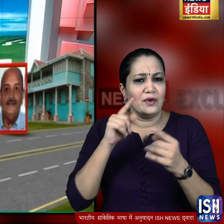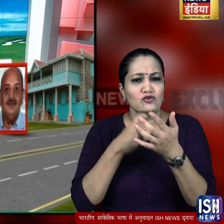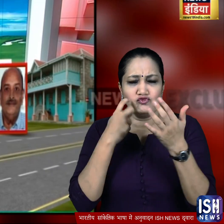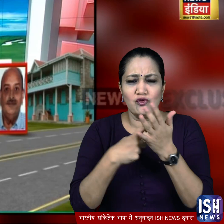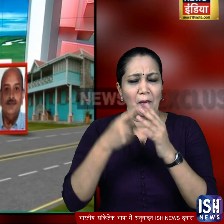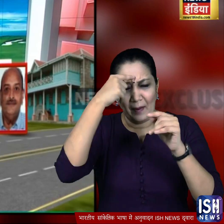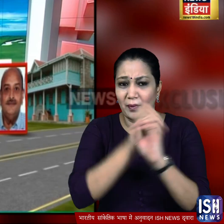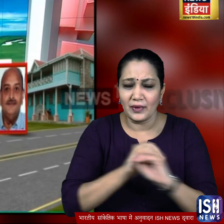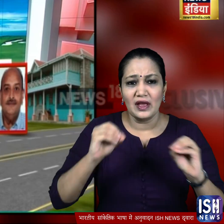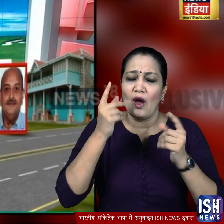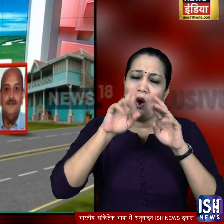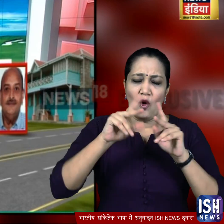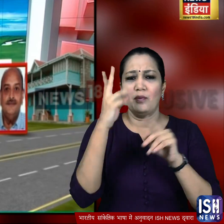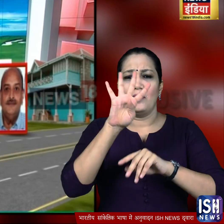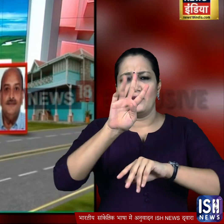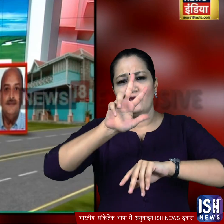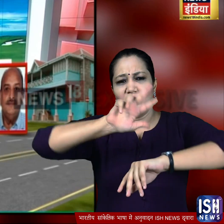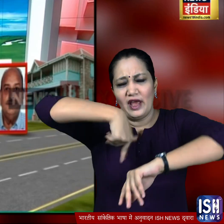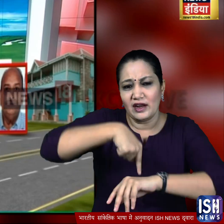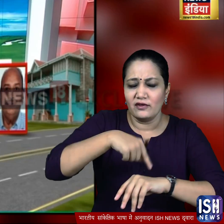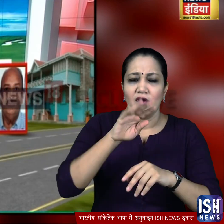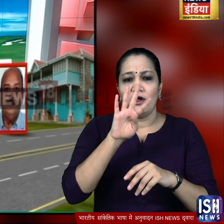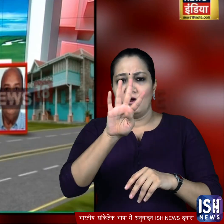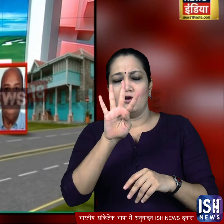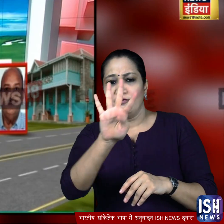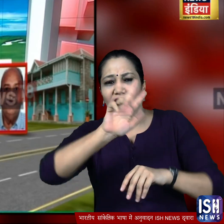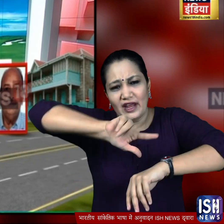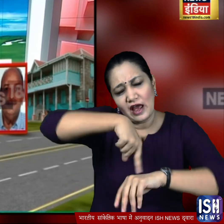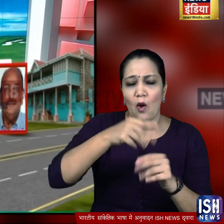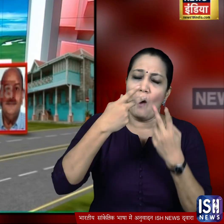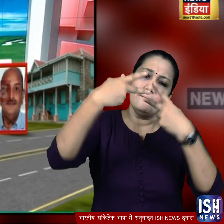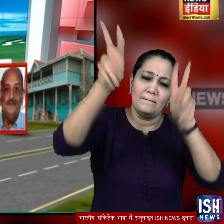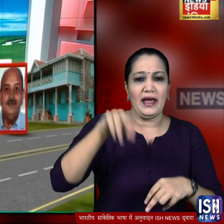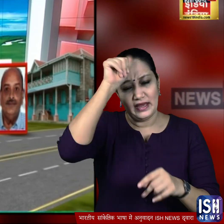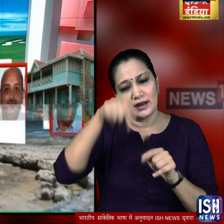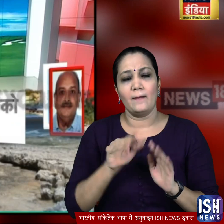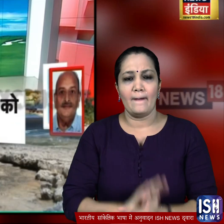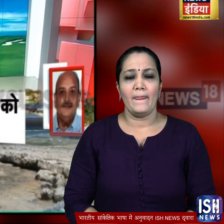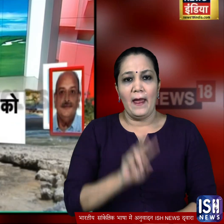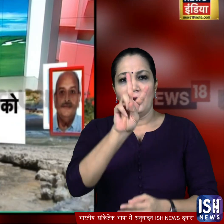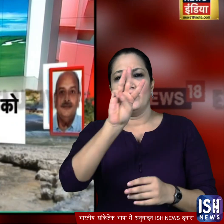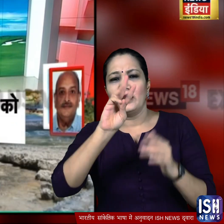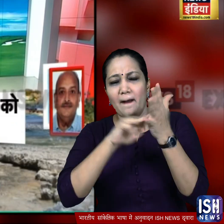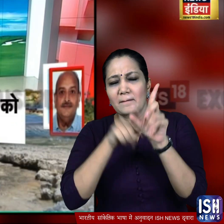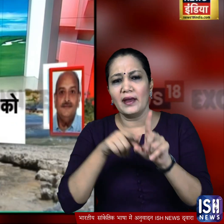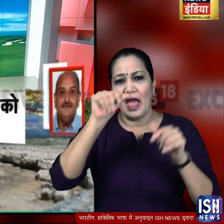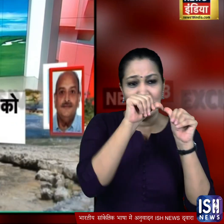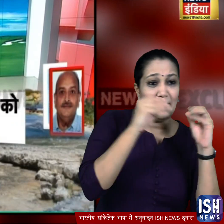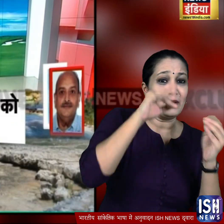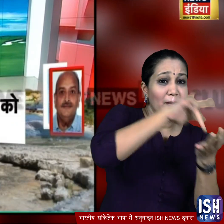जाई तो इस हीरा कारोबारी को अगले 48 घंटों में भारत भेजा जा सकता है इससे पहले 23 मई को मेहुल चोकसी के एंटीगा एंबार्बूडा से